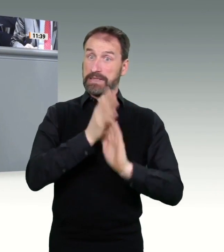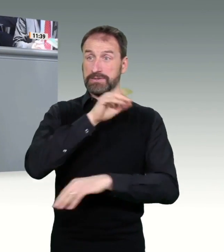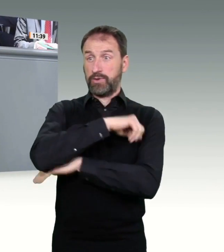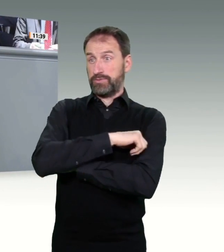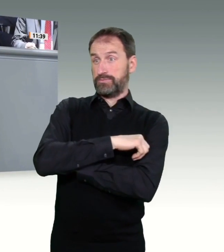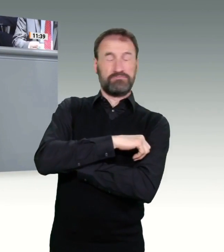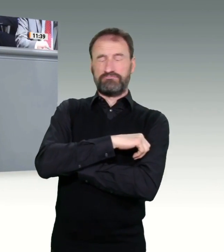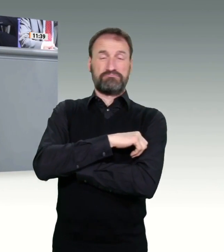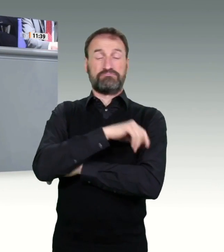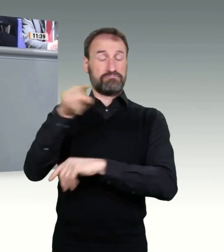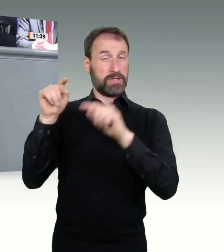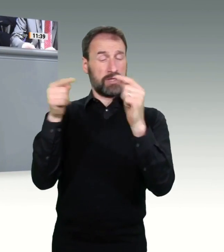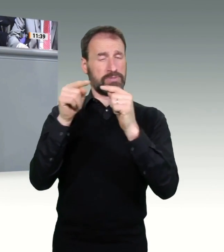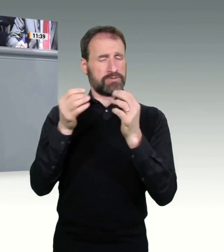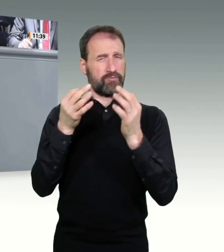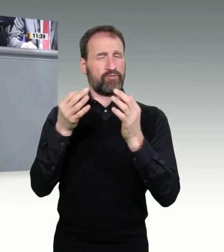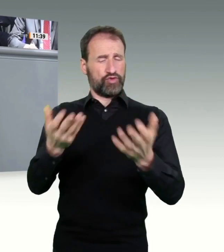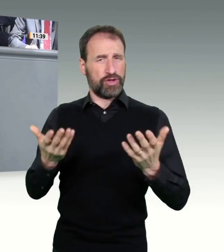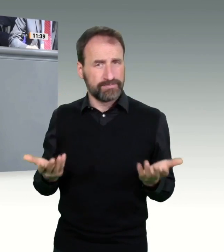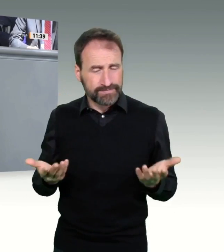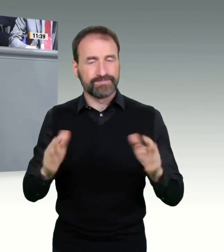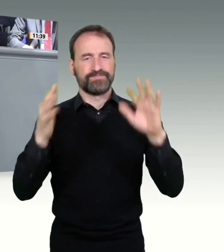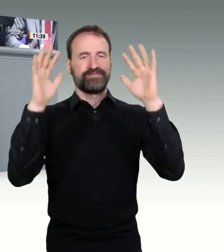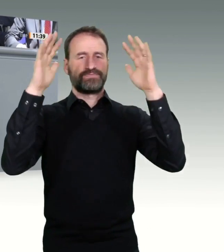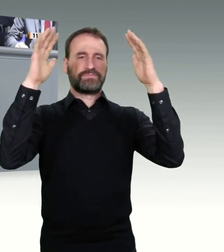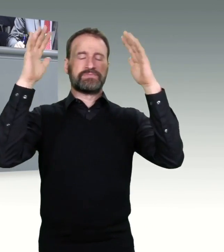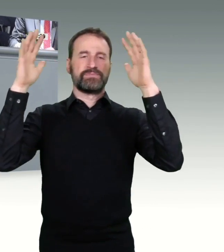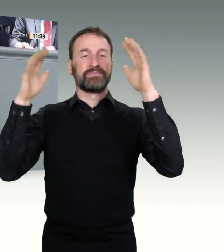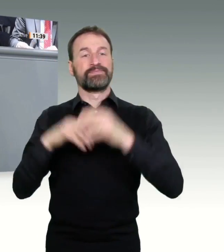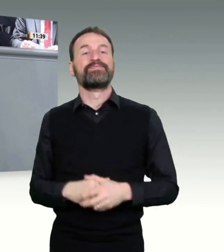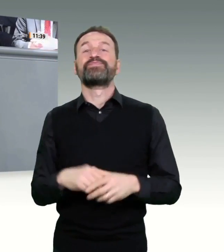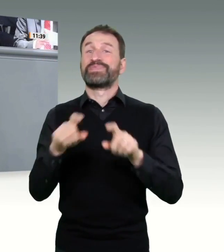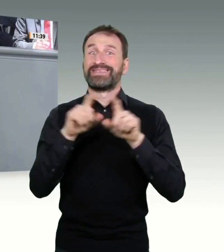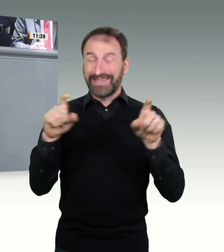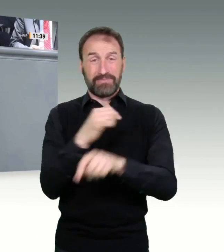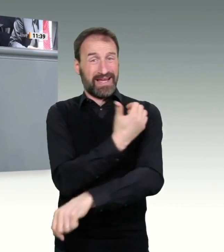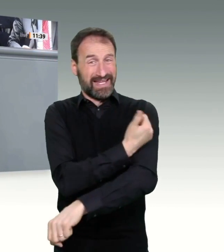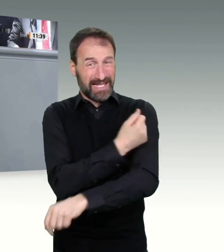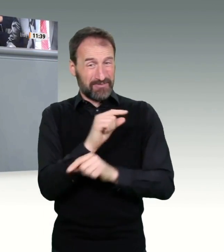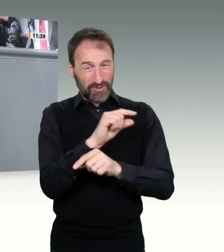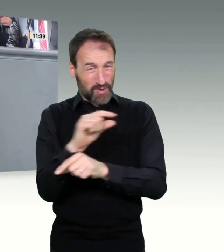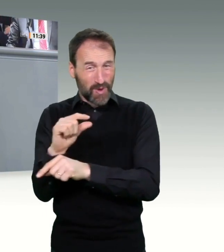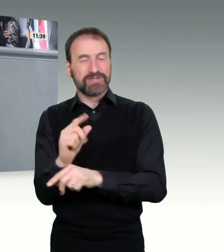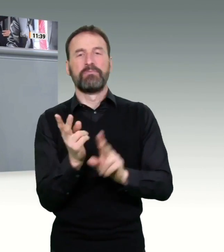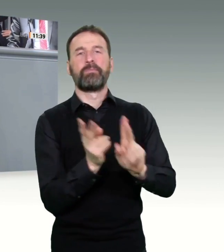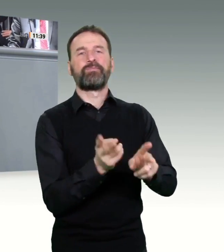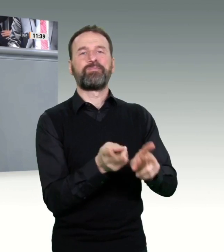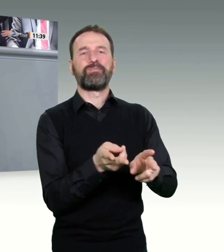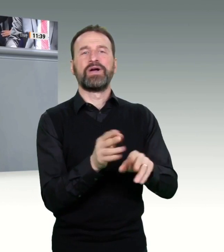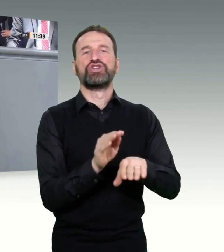Das Thema der Impfdosen, die zurückgelegt wurden, ist natürlich eine Wochenbetrachtung. Und wir müssen natürlich schnell sein. Wir wollen sie verimpfen.